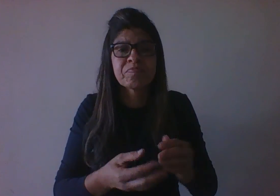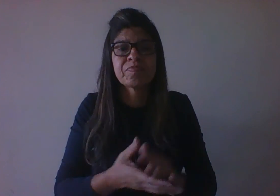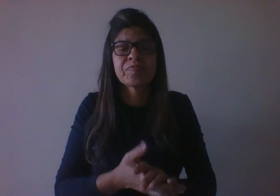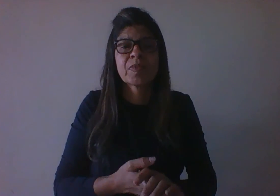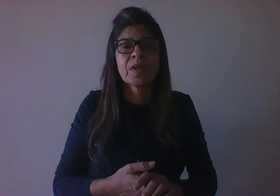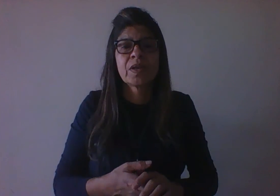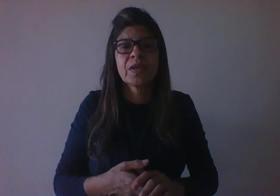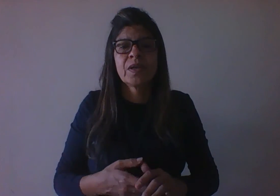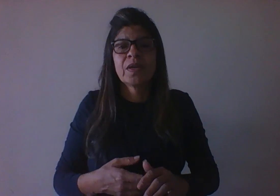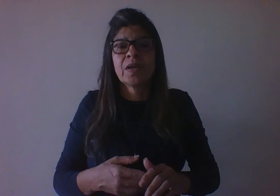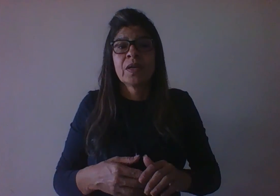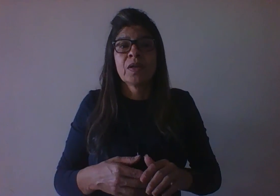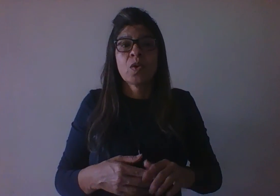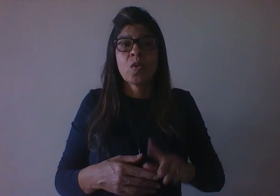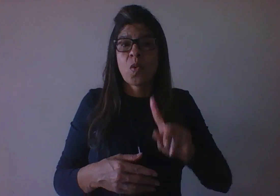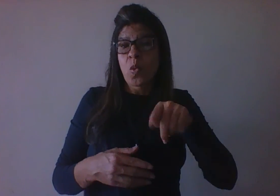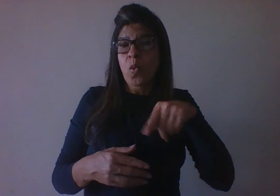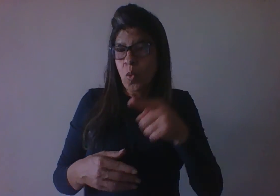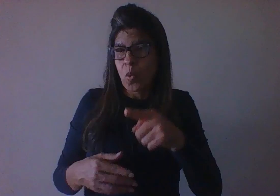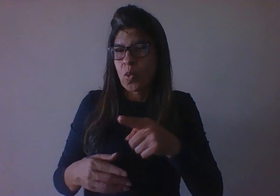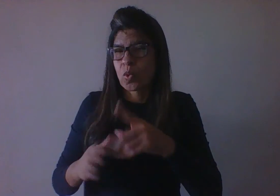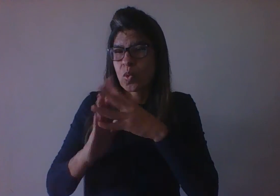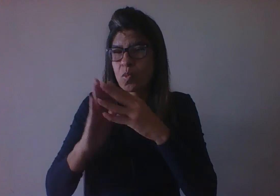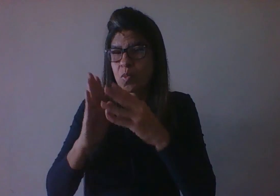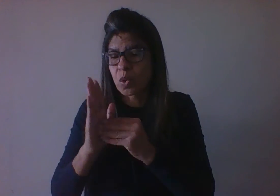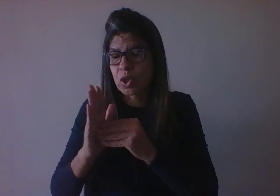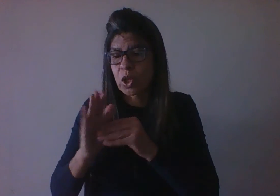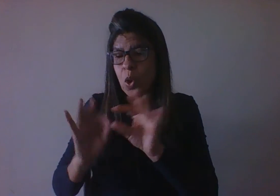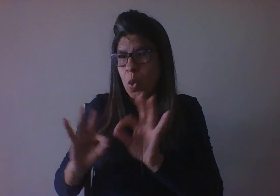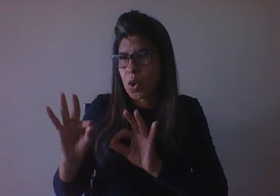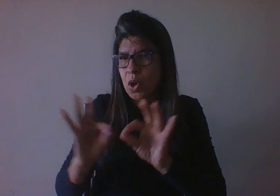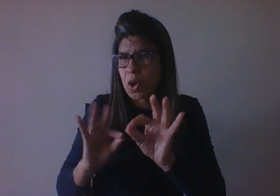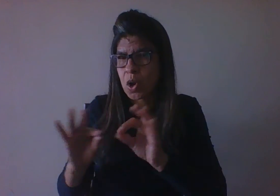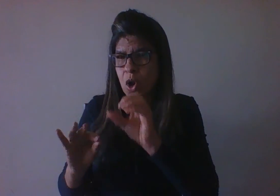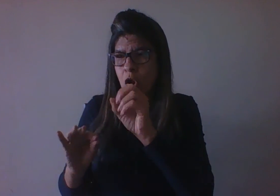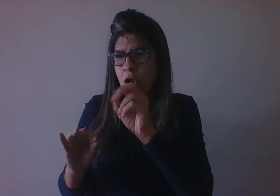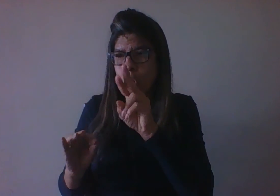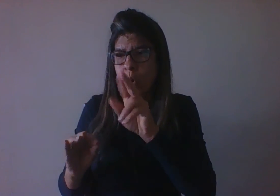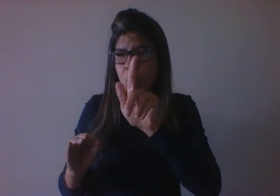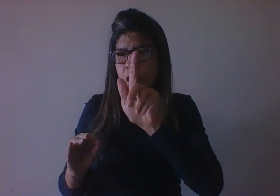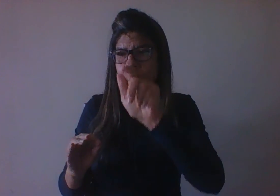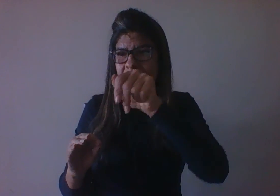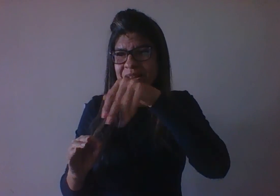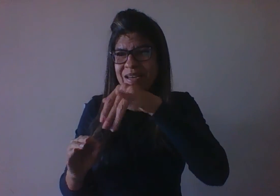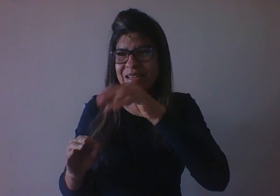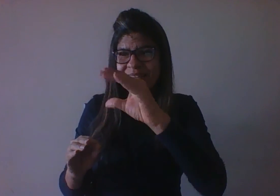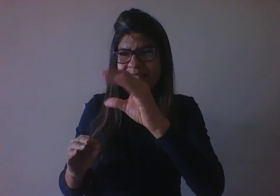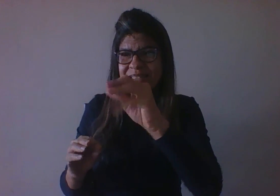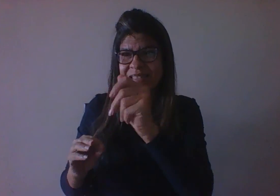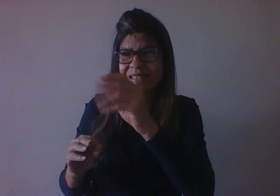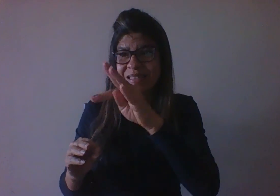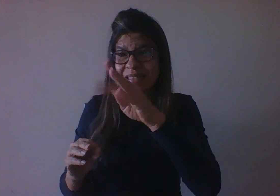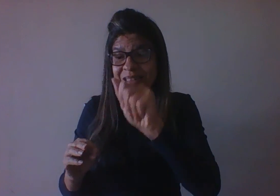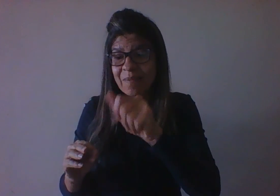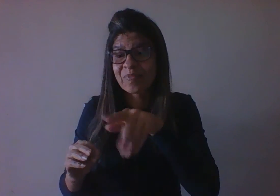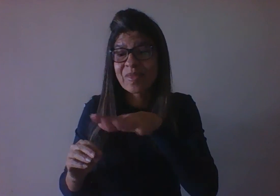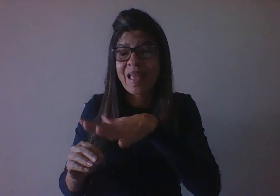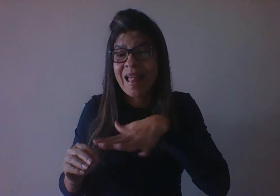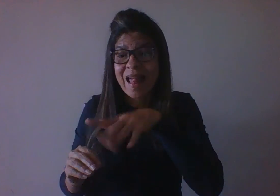Já no modelo organicista há um plano de desenvolvimento inato, eles assumem que a base